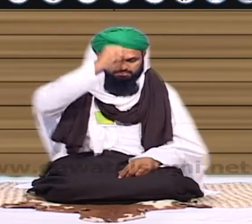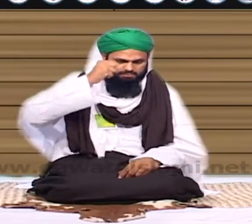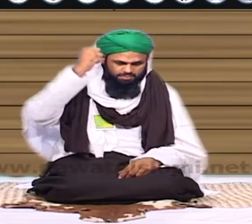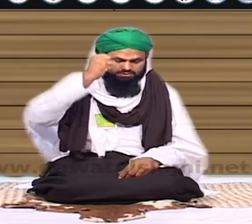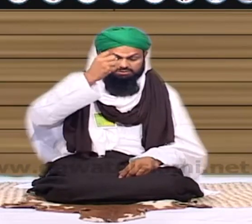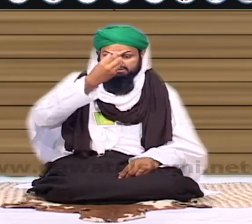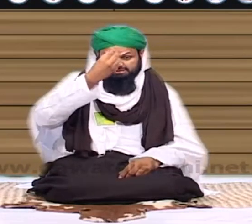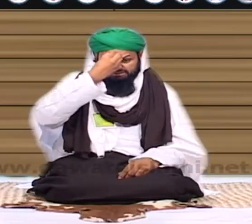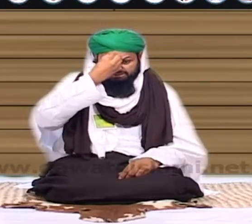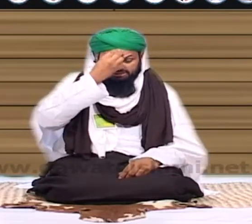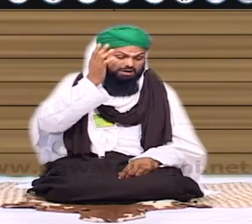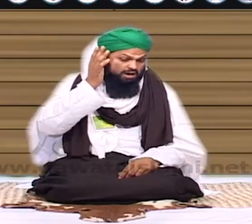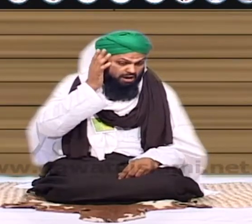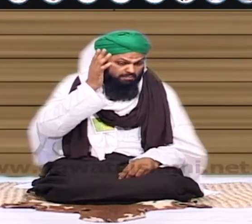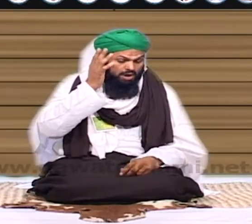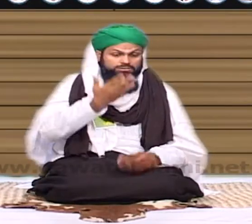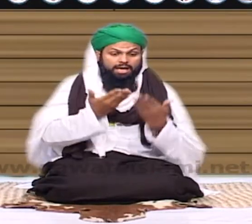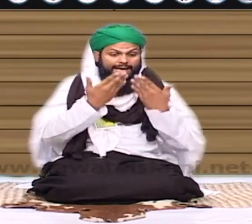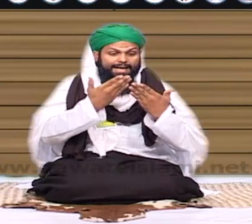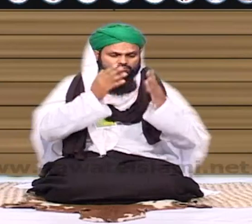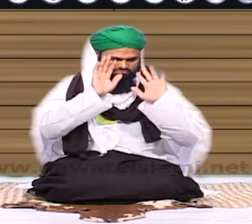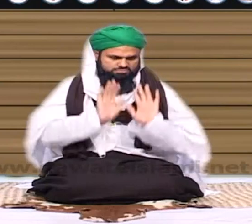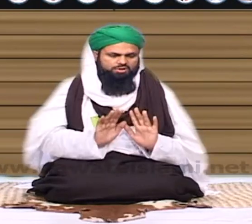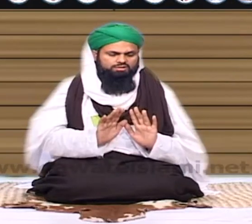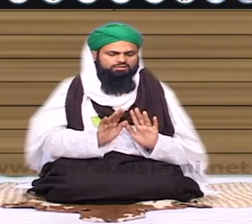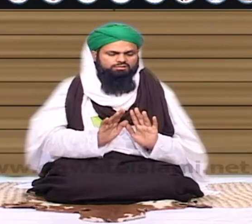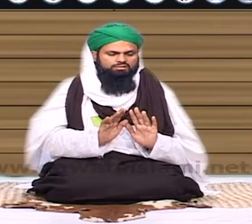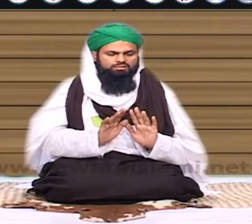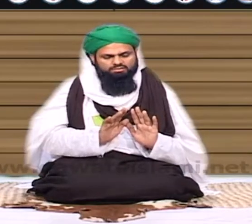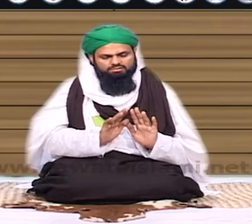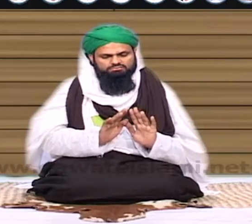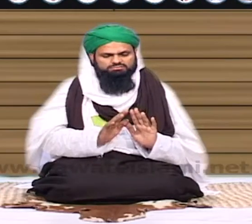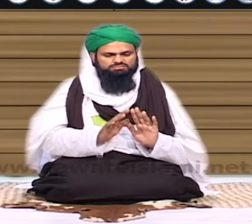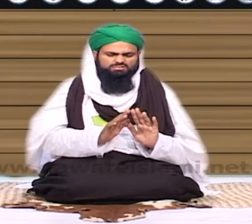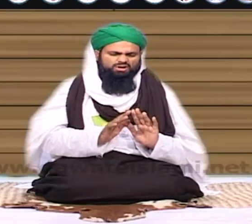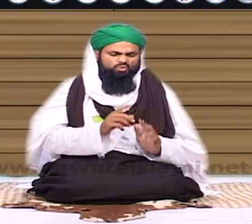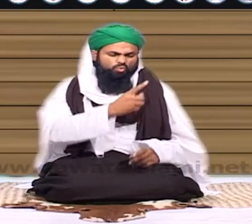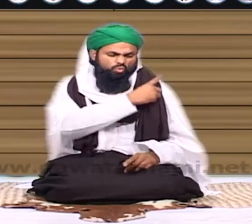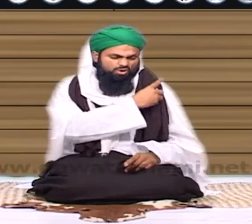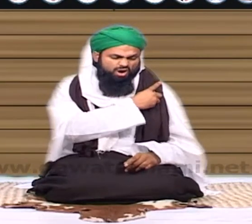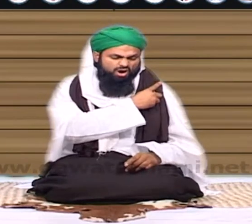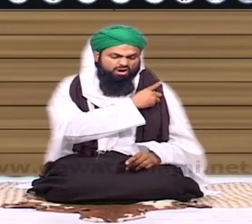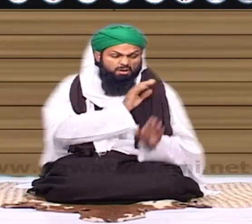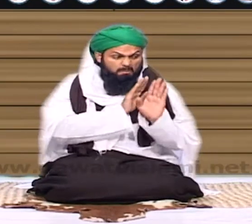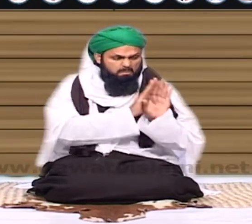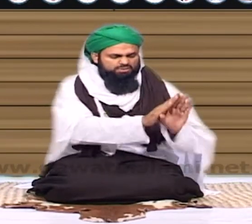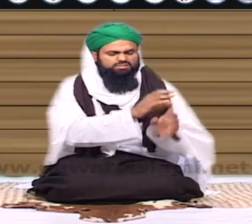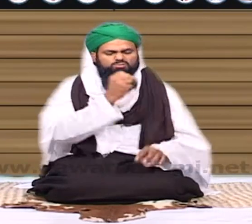ہوگا سر پر نماز کا نشان بھی ہوگا اچھا خاصا علم بھی ہوگا لیکن یہ ایسی لعنت ہے کہ اس سے